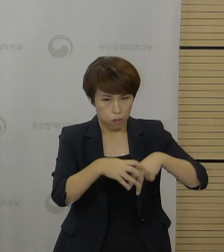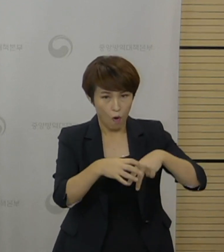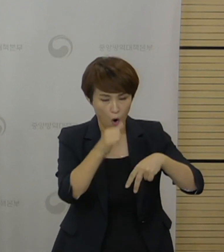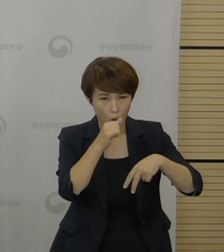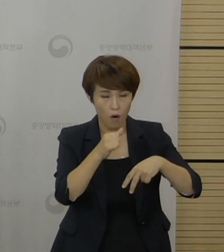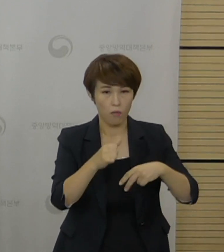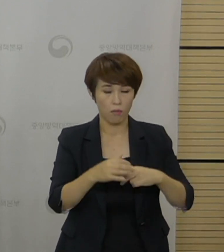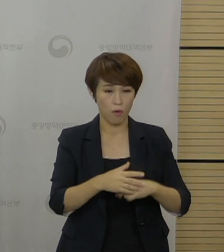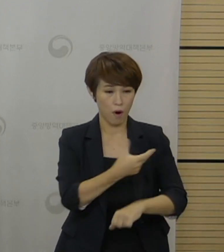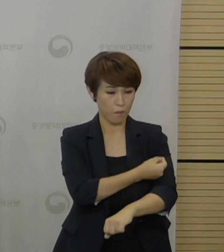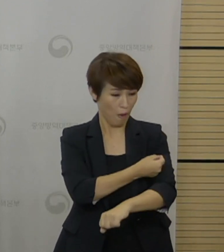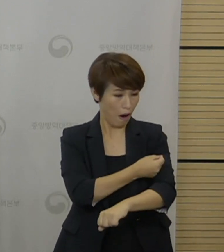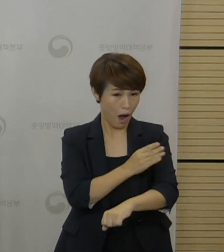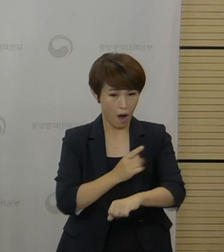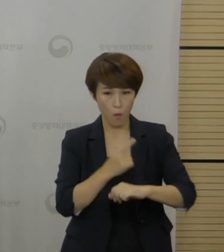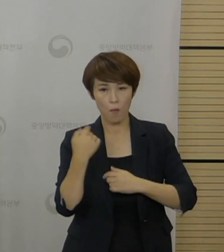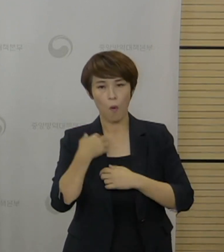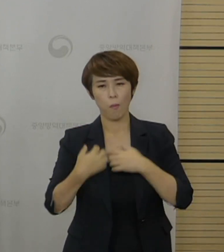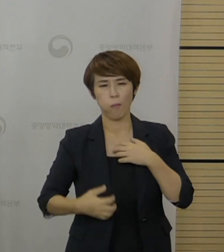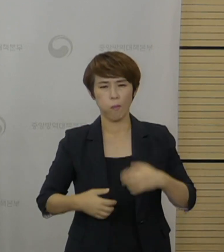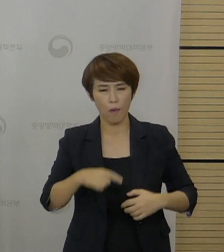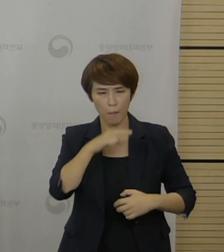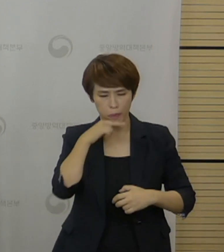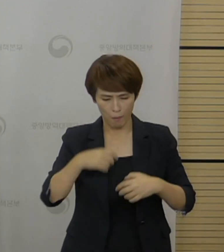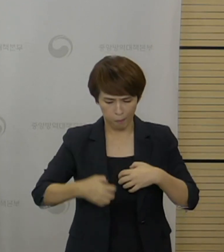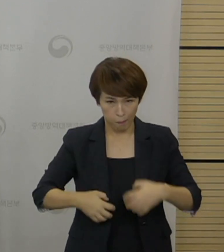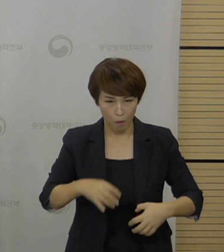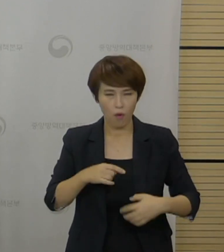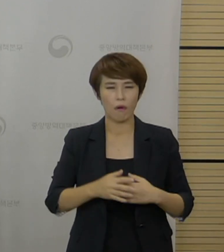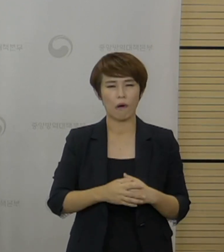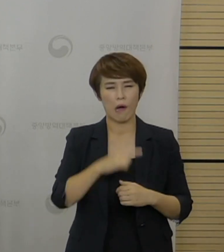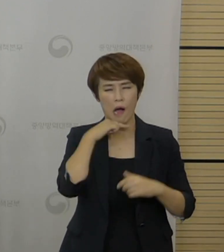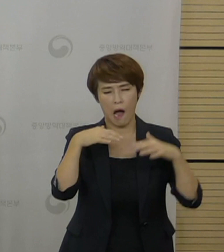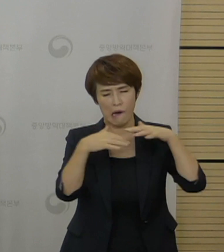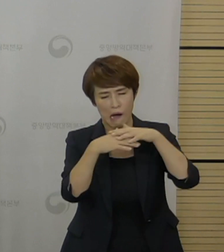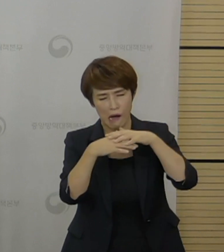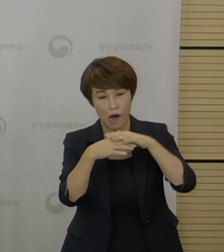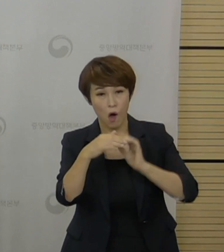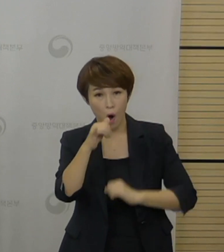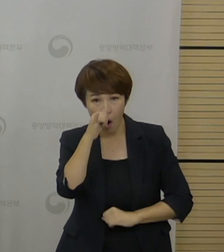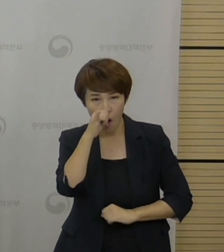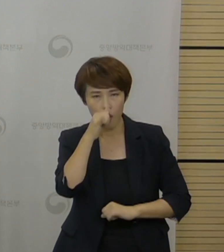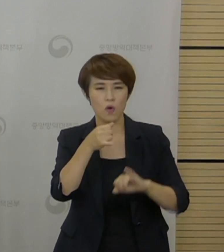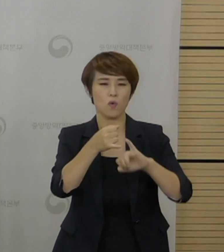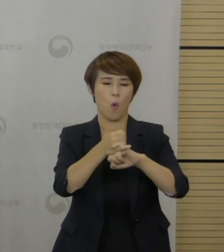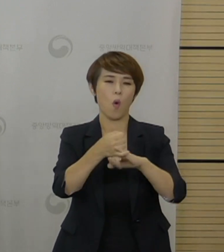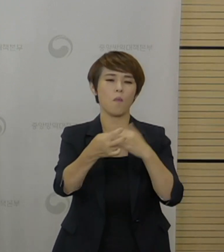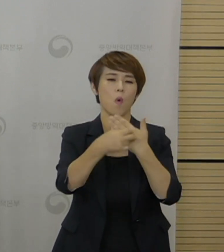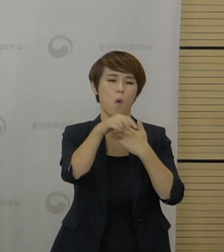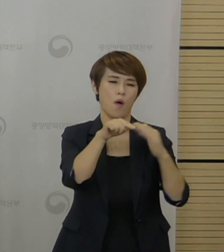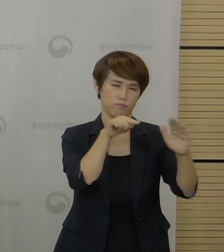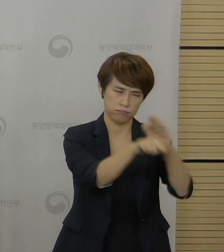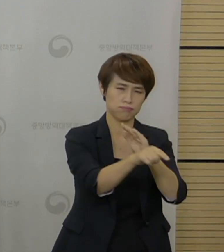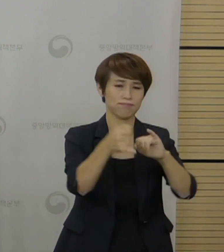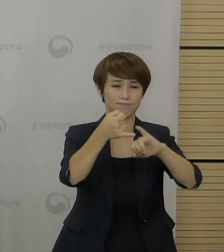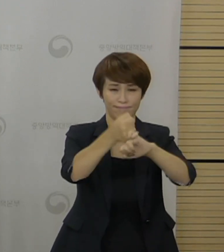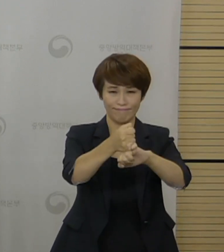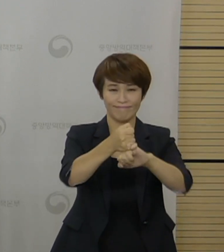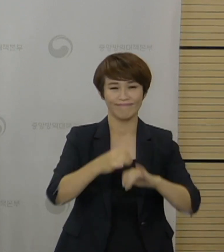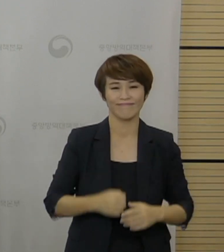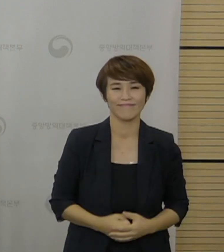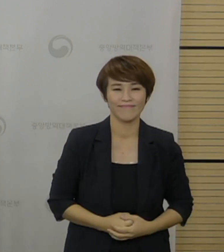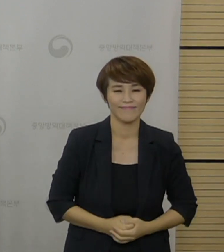멍이나 출혈 등 혈소판 감소성 혈전증이 의심되는 경우는 반드시 의료기관의 진료를 받으실 것을